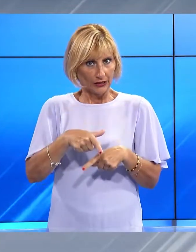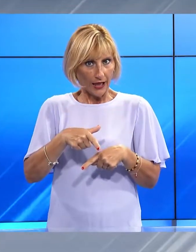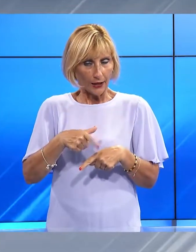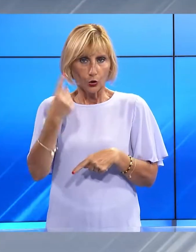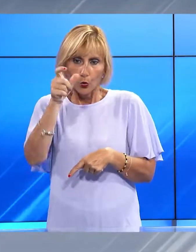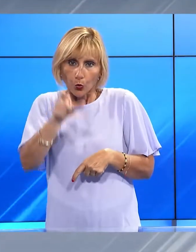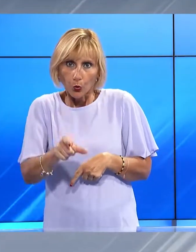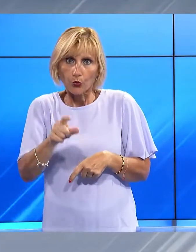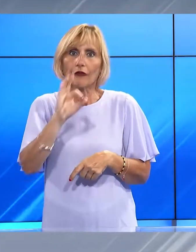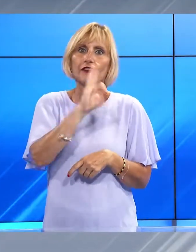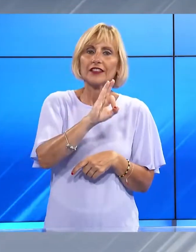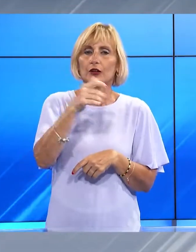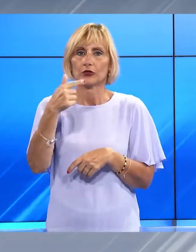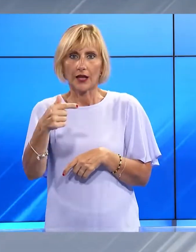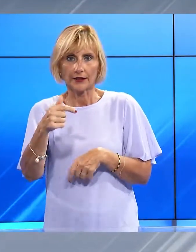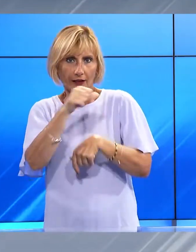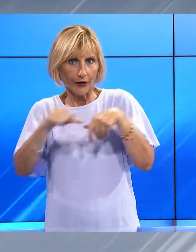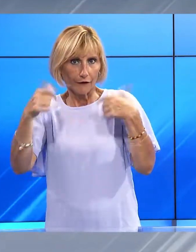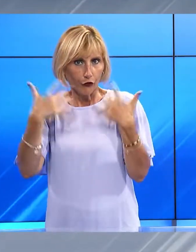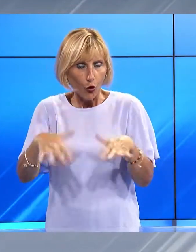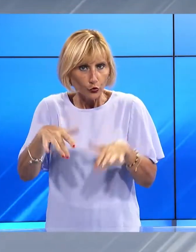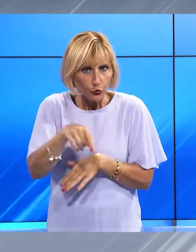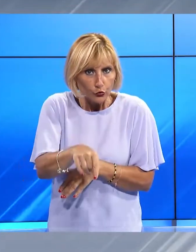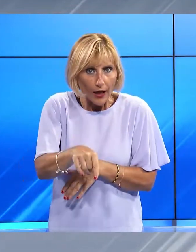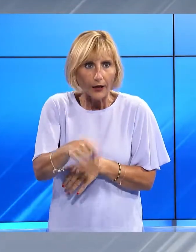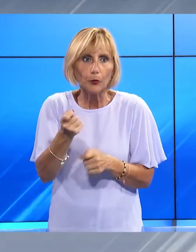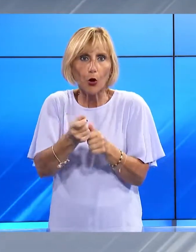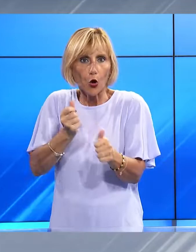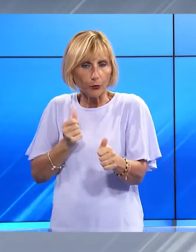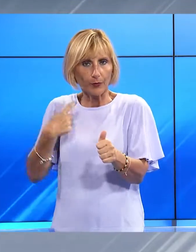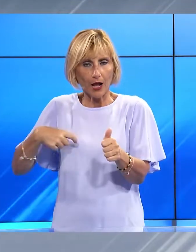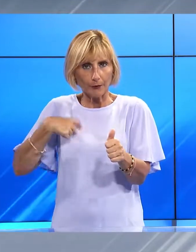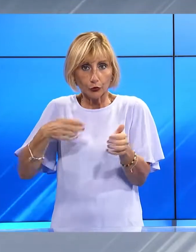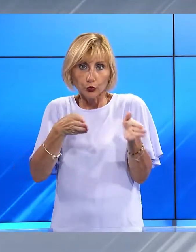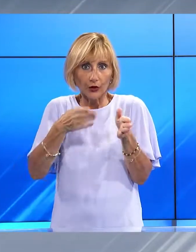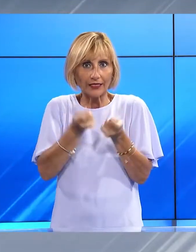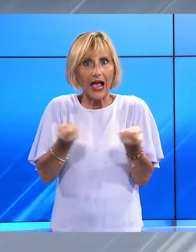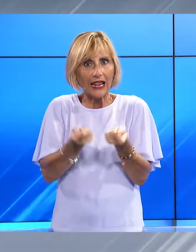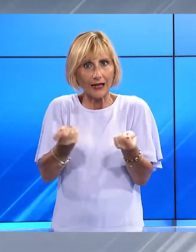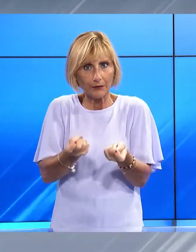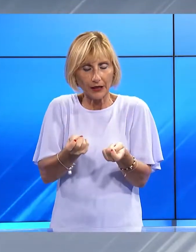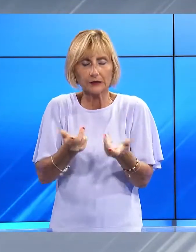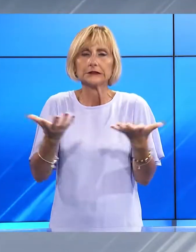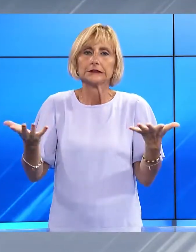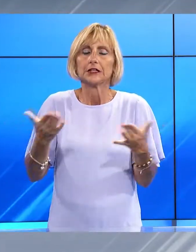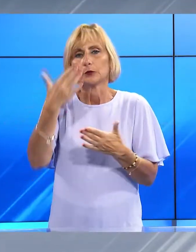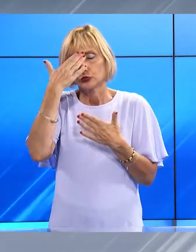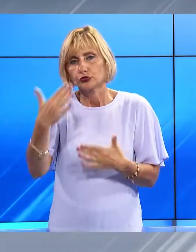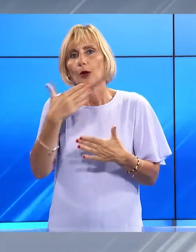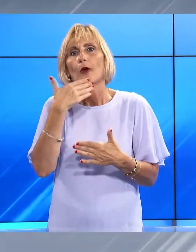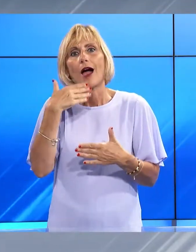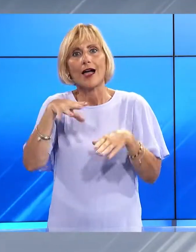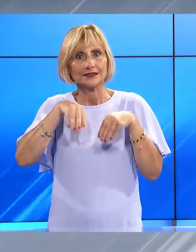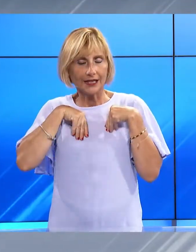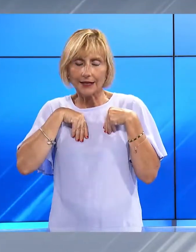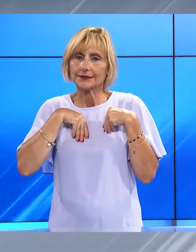validi, Federico Tardelli, infortunatosi poco prima dei campionati, mentre si allenava per le gare. Un'assenza che ha comportato il ritiro di una delle